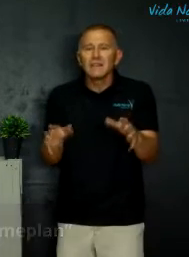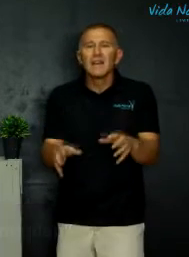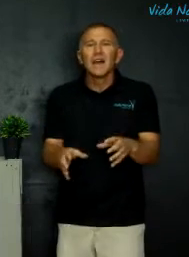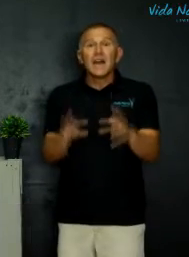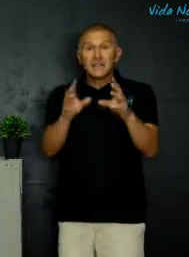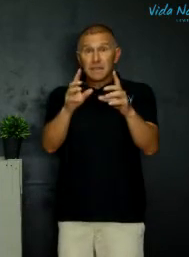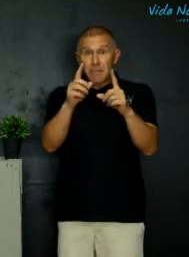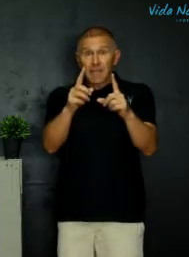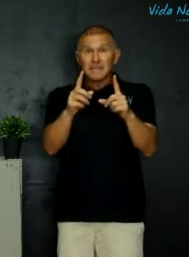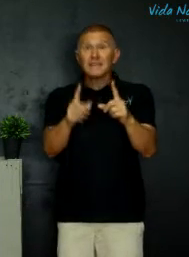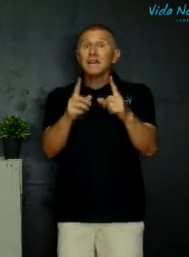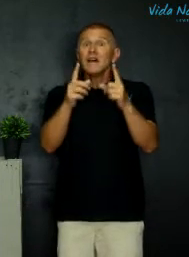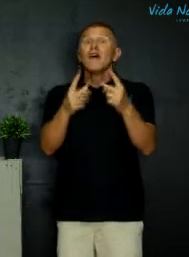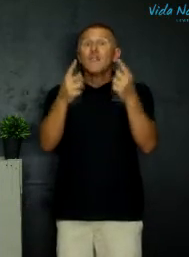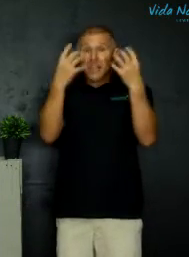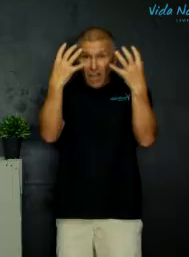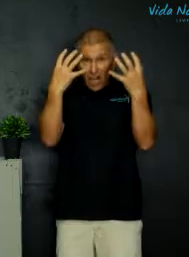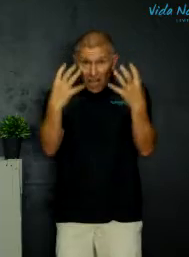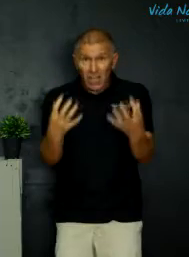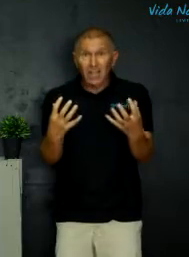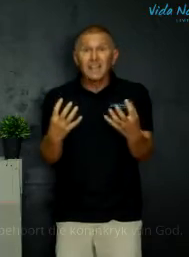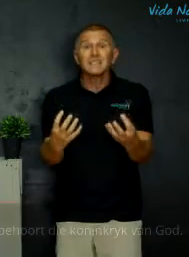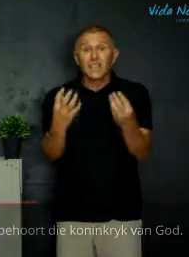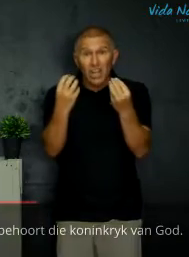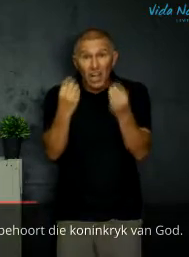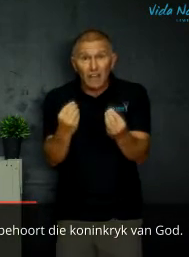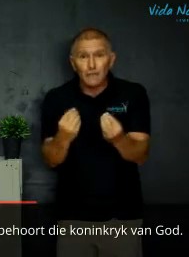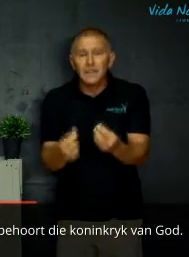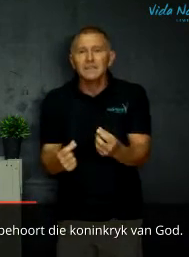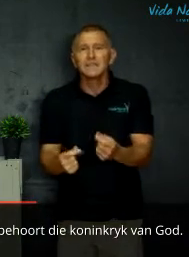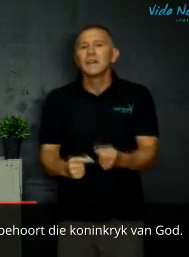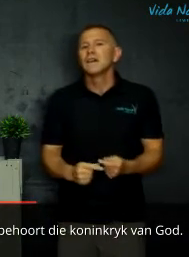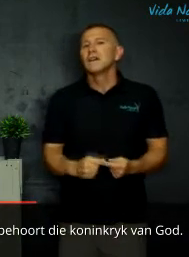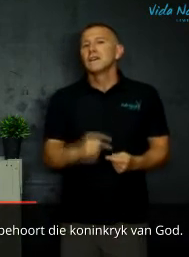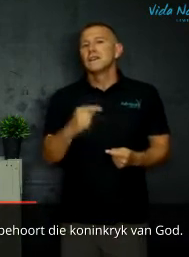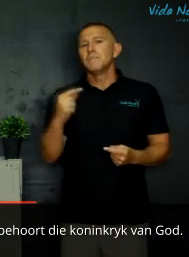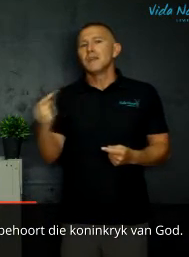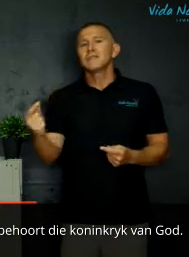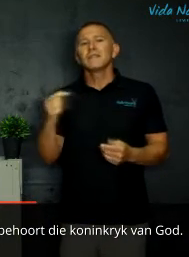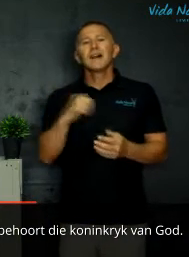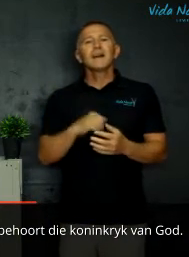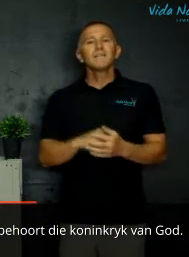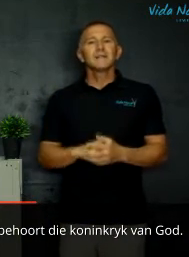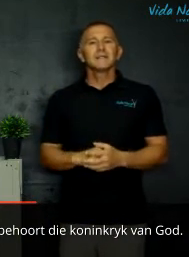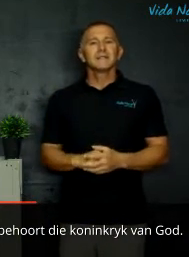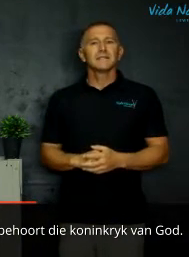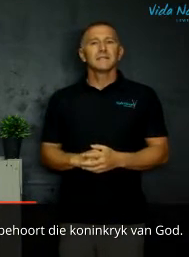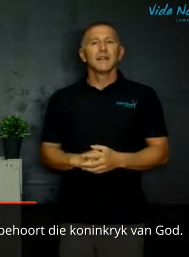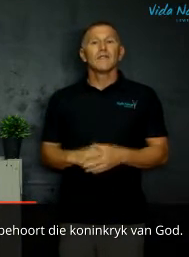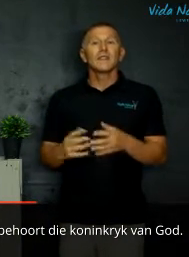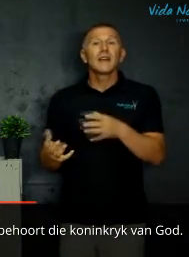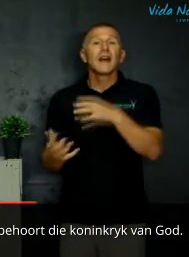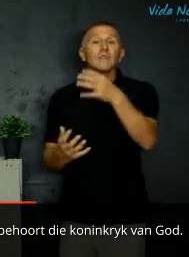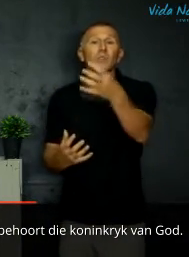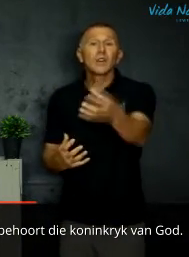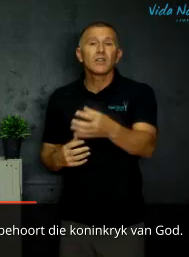is die mense wat gelukkig is wat geluk vind die mense wat arm is want dan hulle boor die